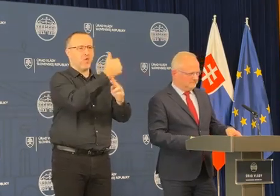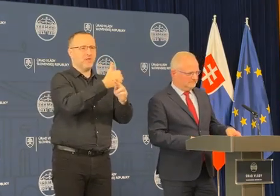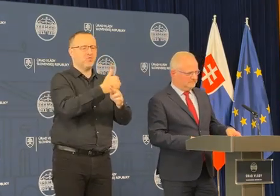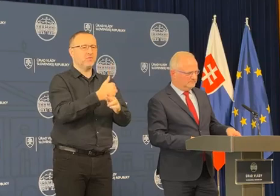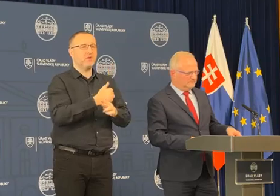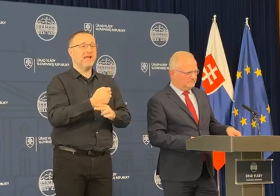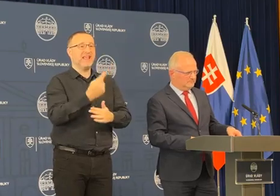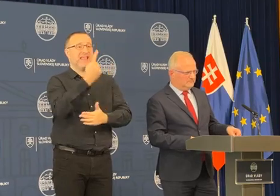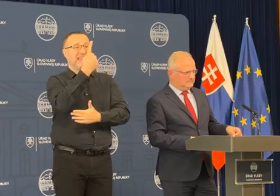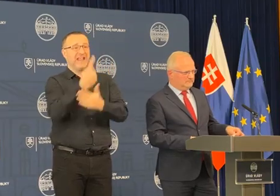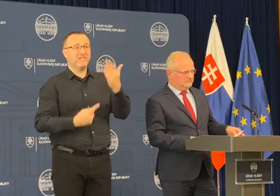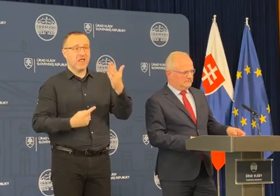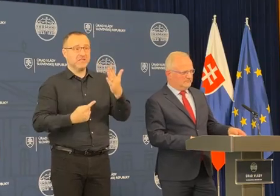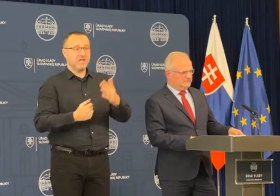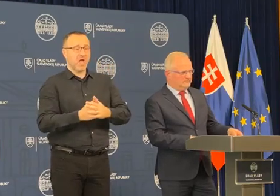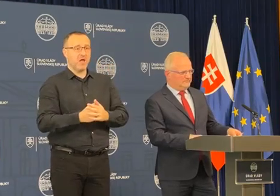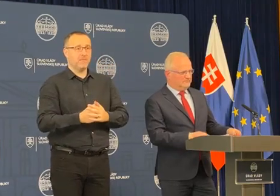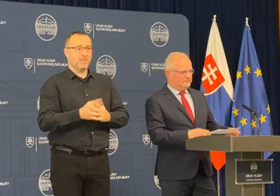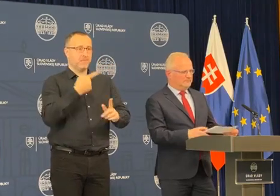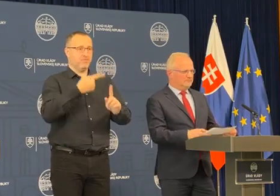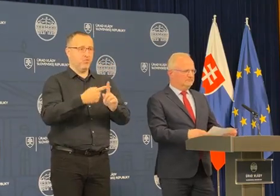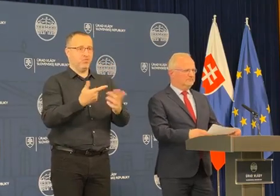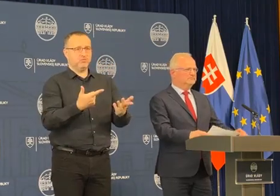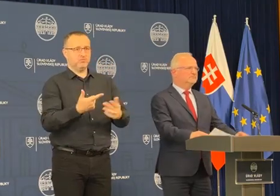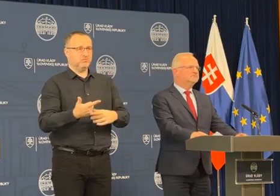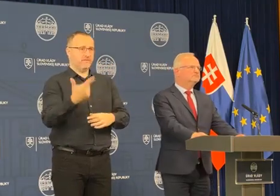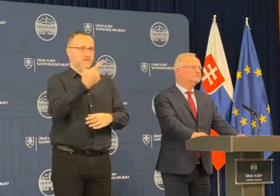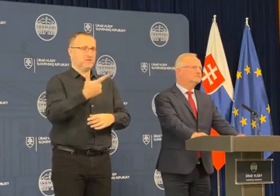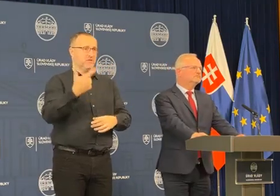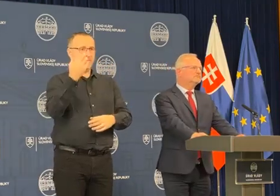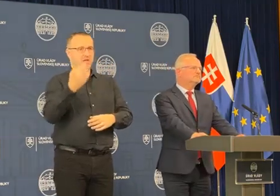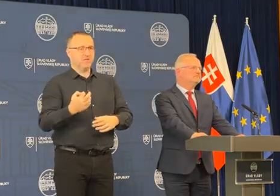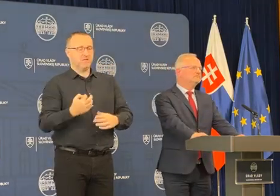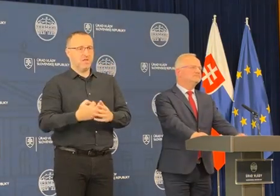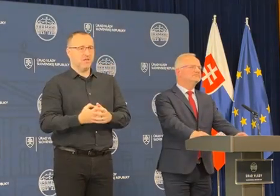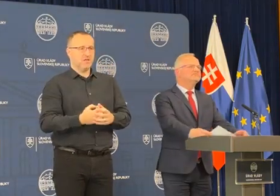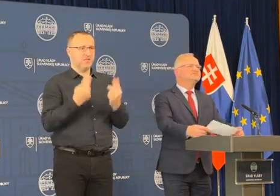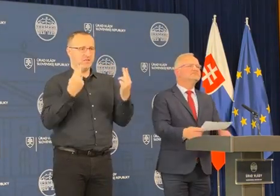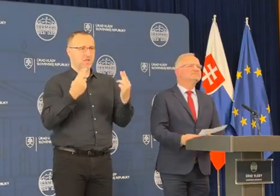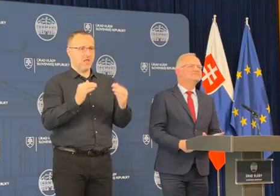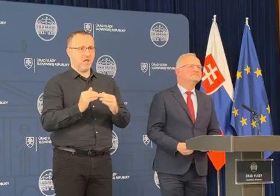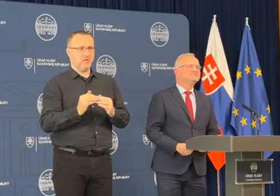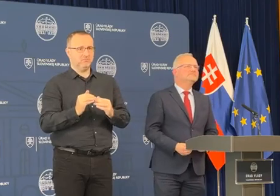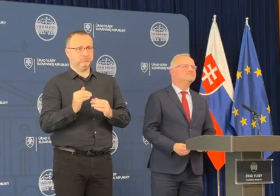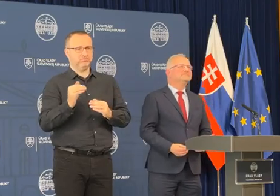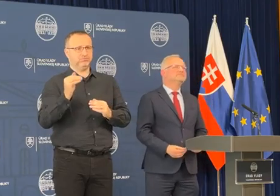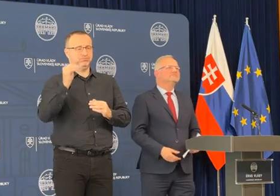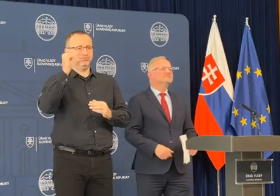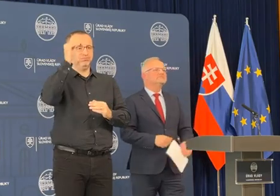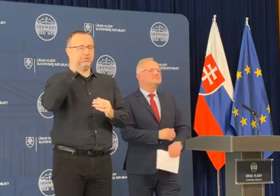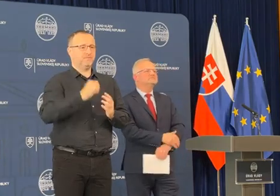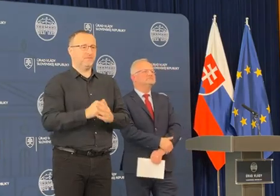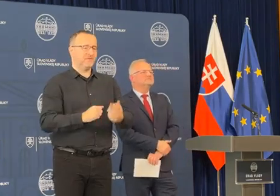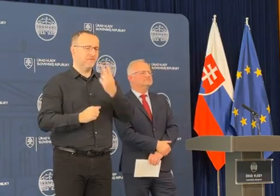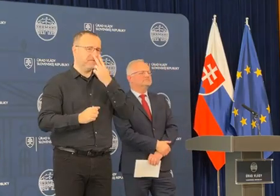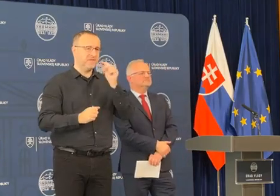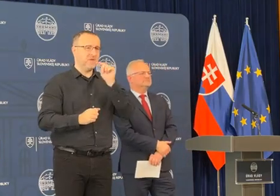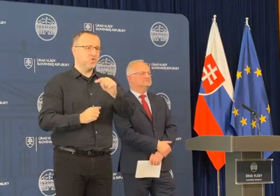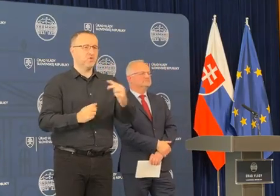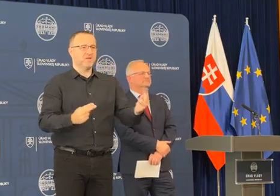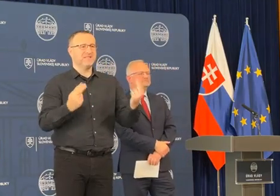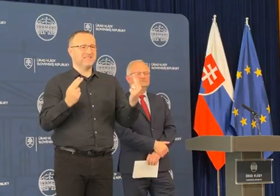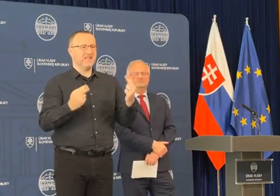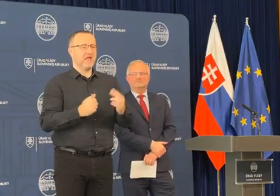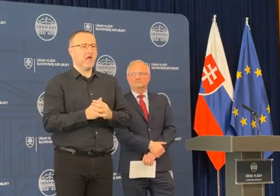samotnú infláciu, tak už za to obdobie, ktoré odkedy tá cena vlastne vystúpala, tak vidíme, že táto cena